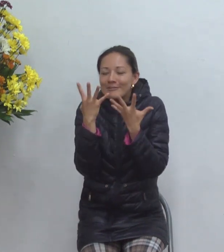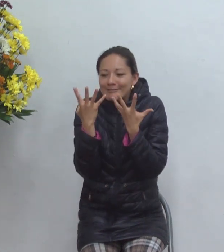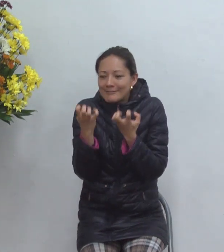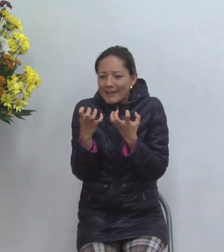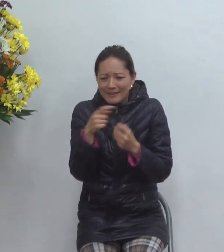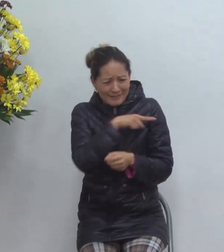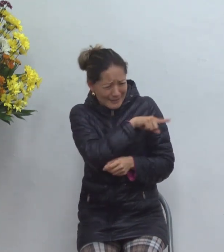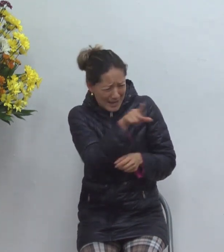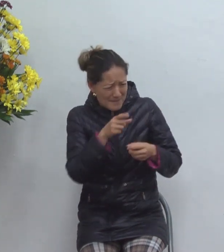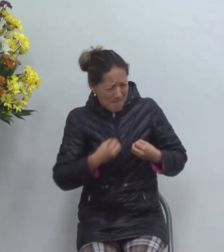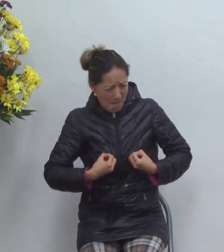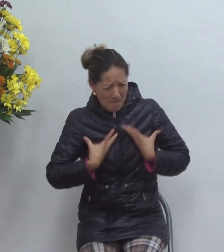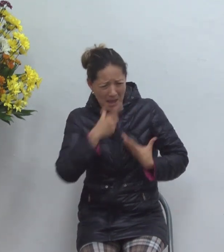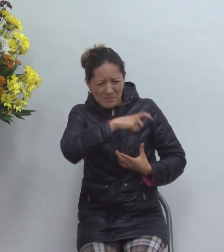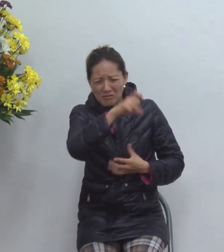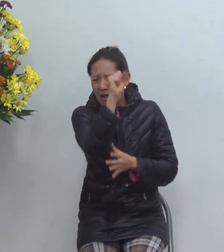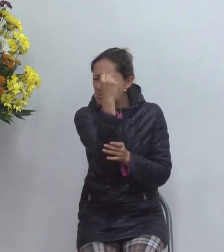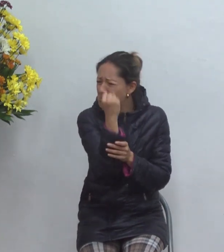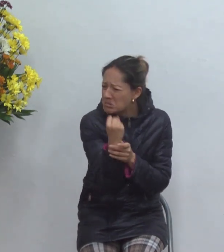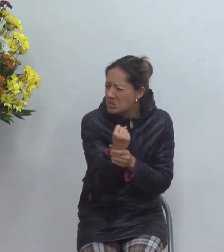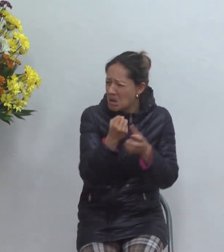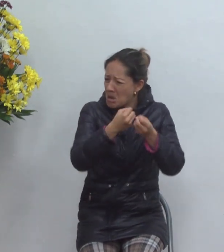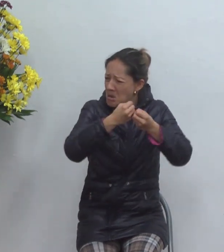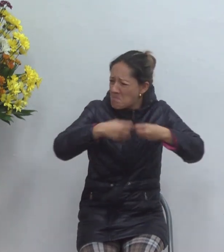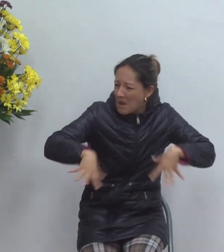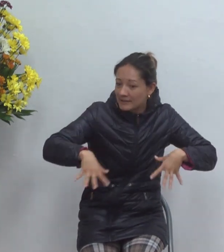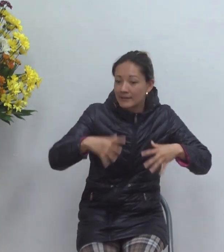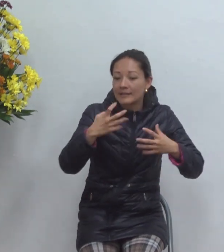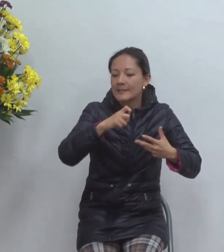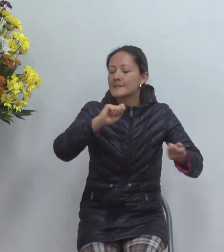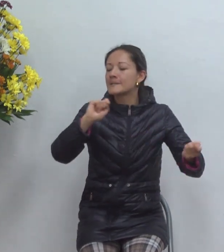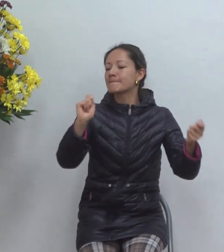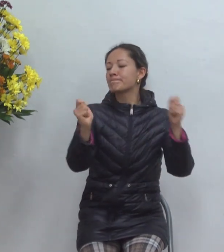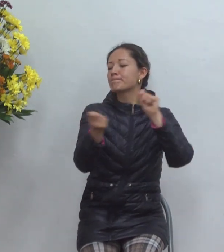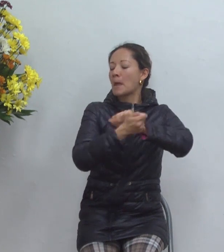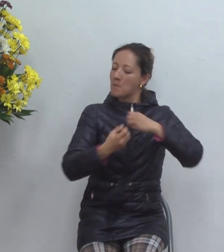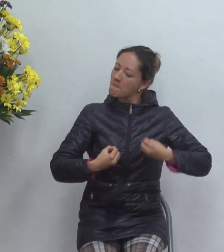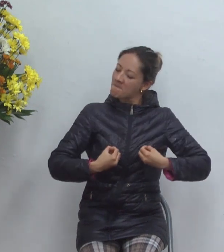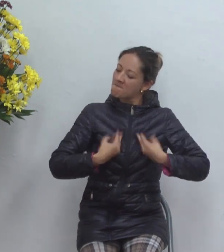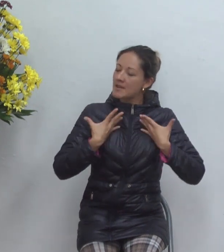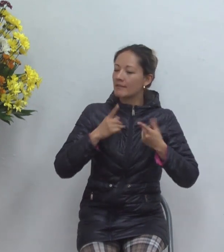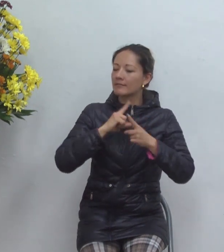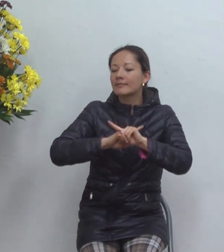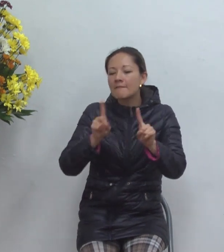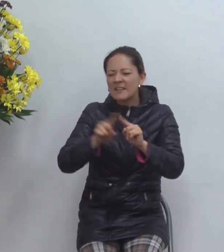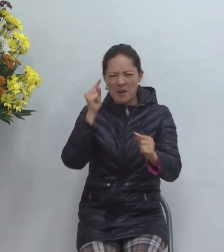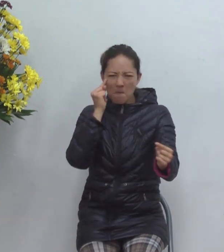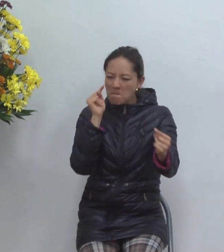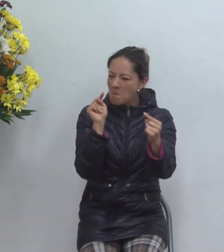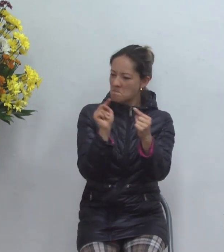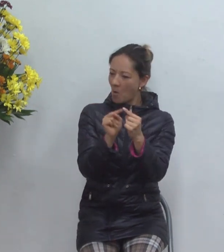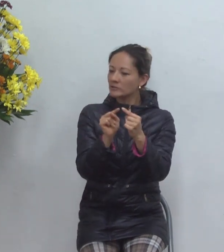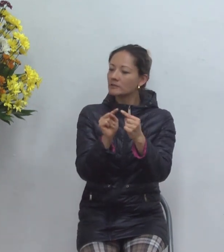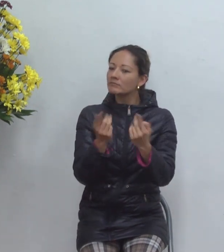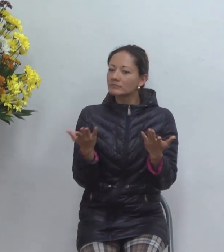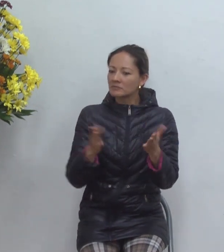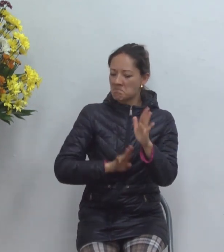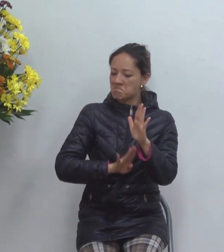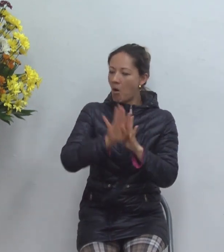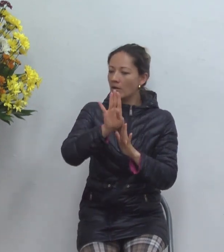fracasados de perdedores y convertirlas en una vida con significado con propósito cuando digo el lúcer y el fracasado